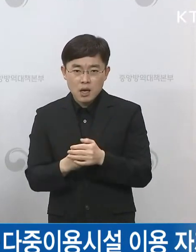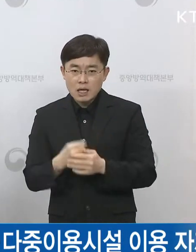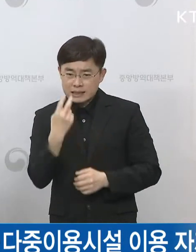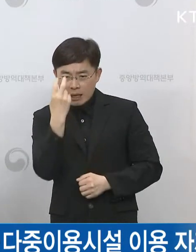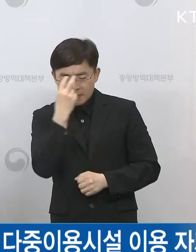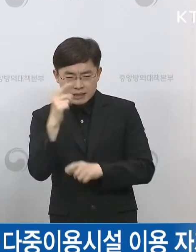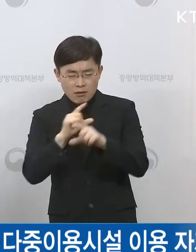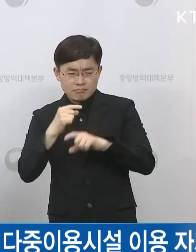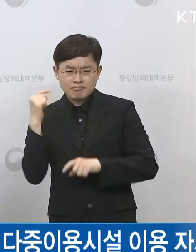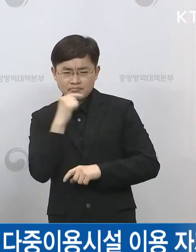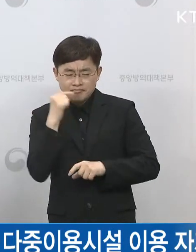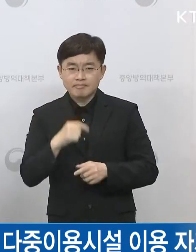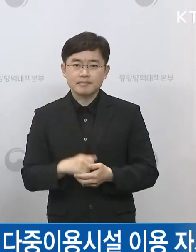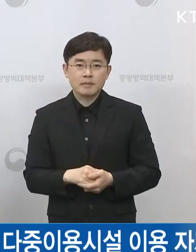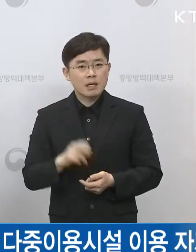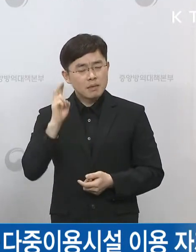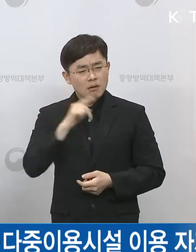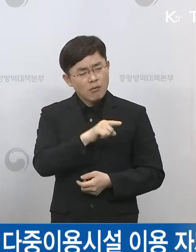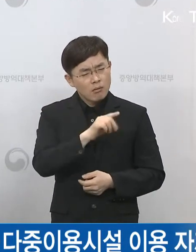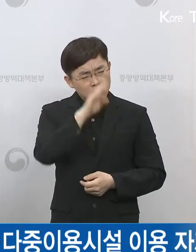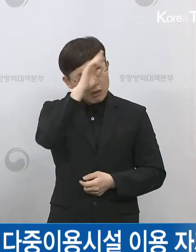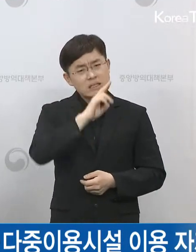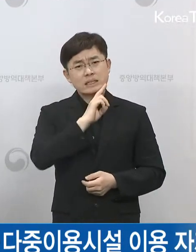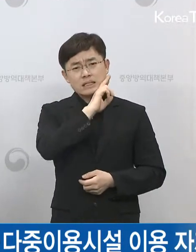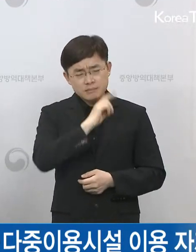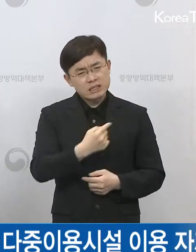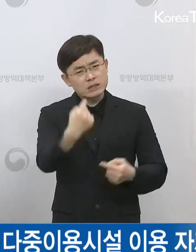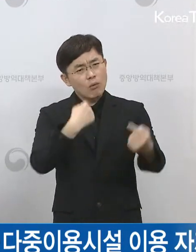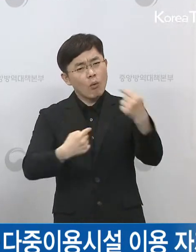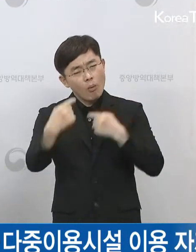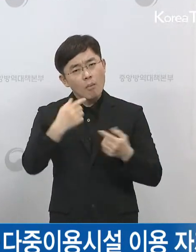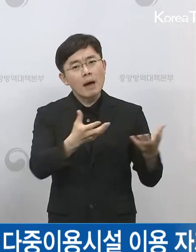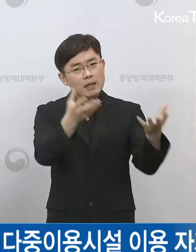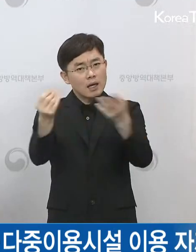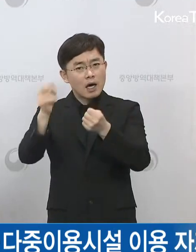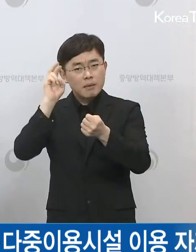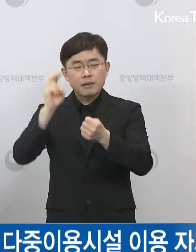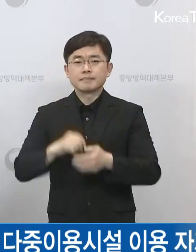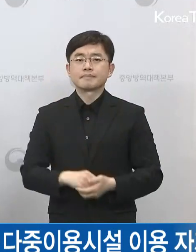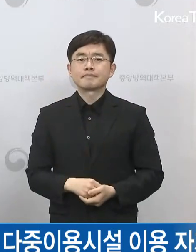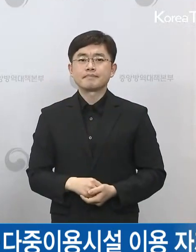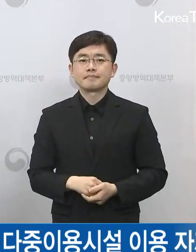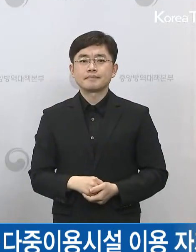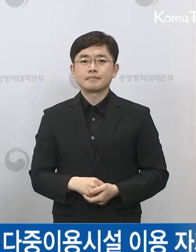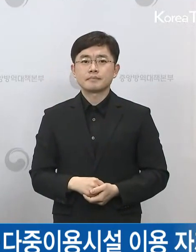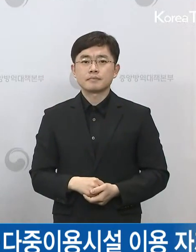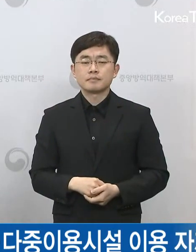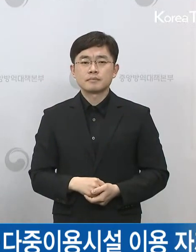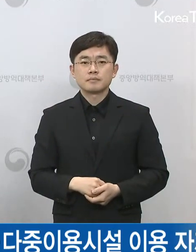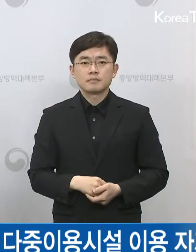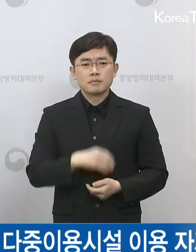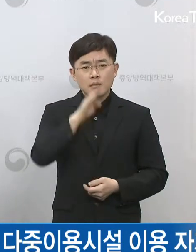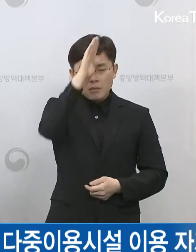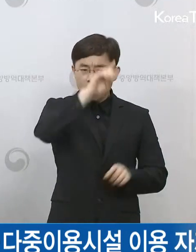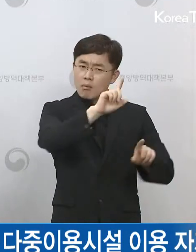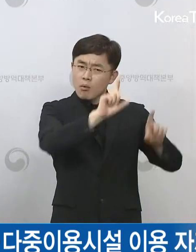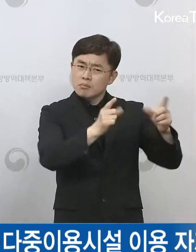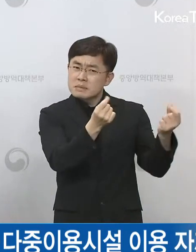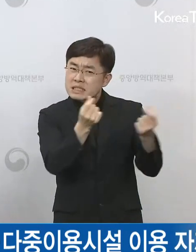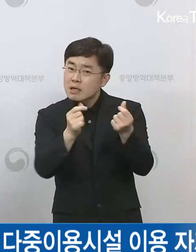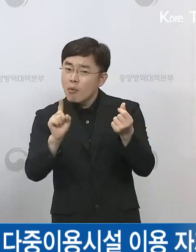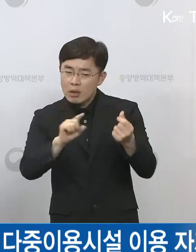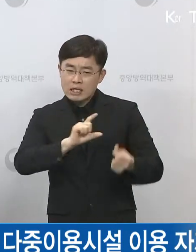때문에 의심 신고들은 어느 정도 발생할 수 있을 거라고 보고 있습니다. 특히 이거하고 유사한 가와사키